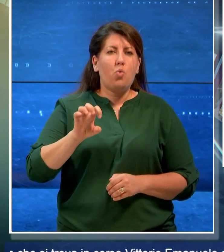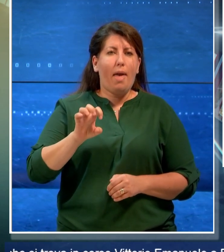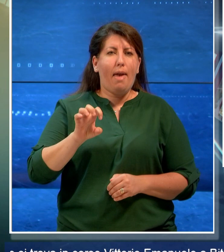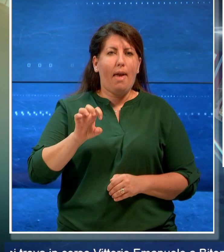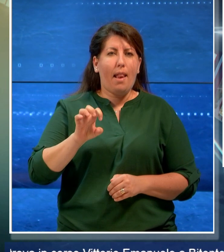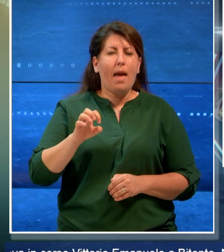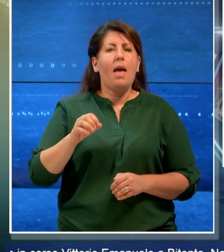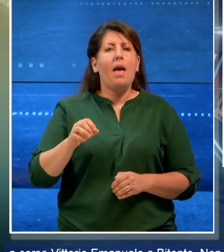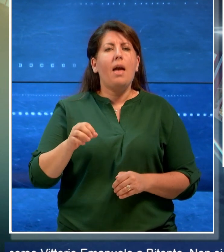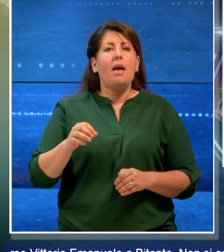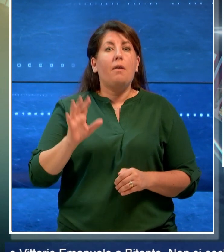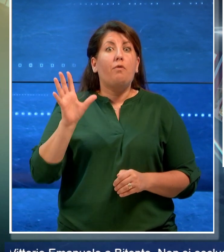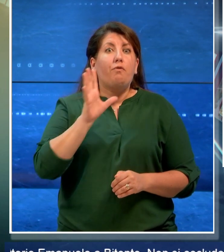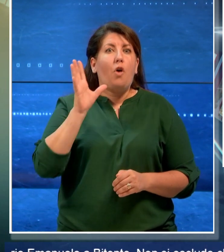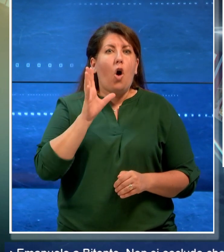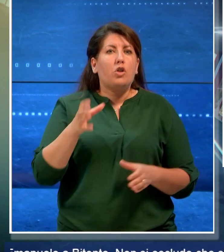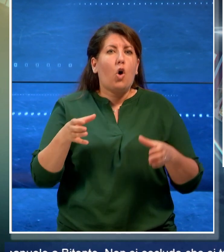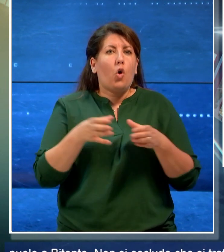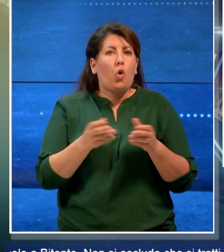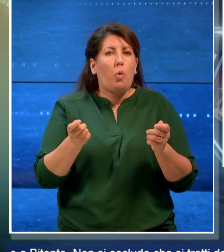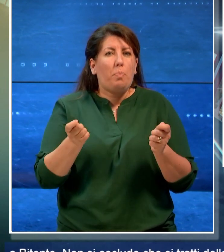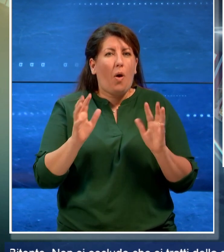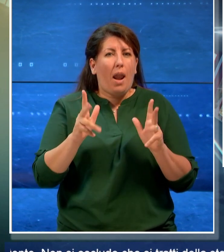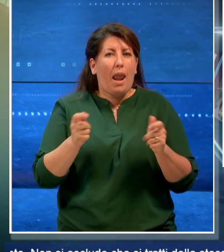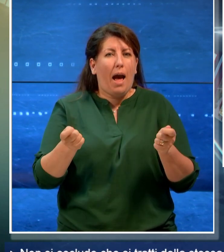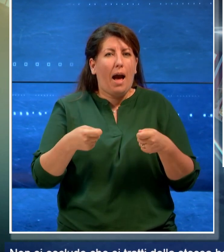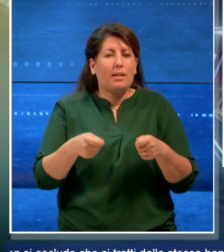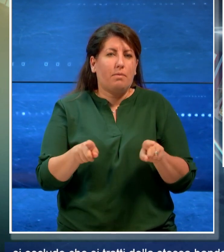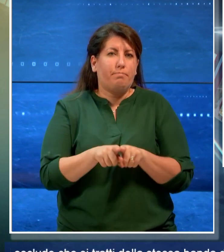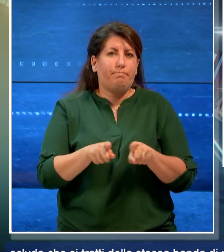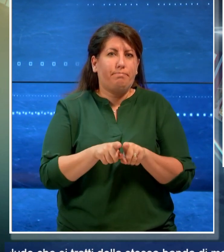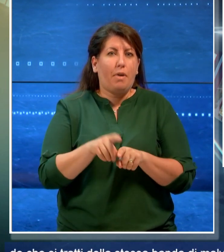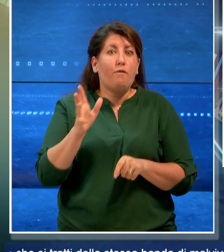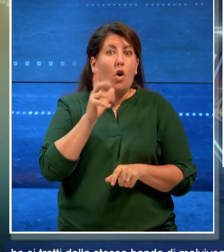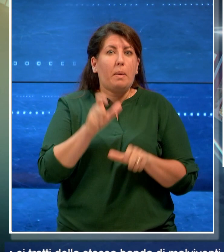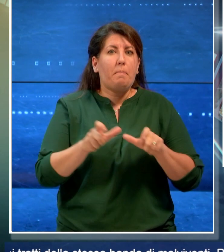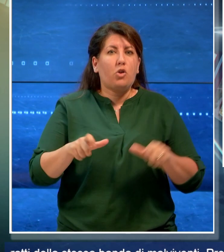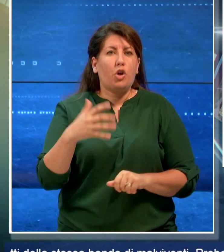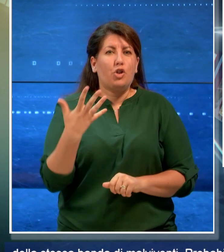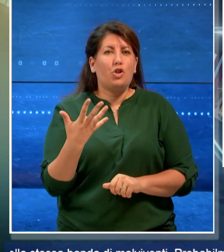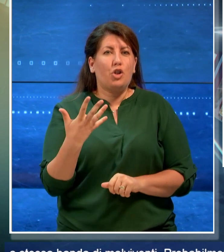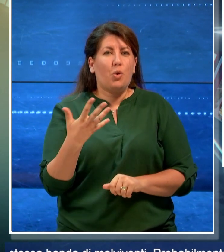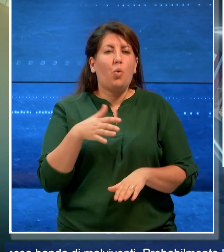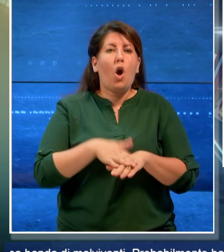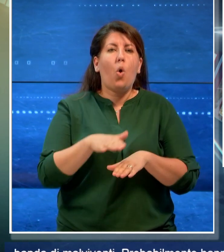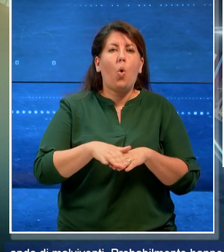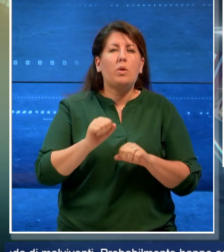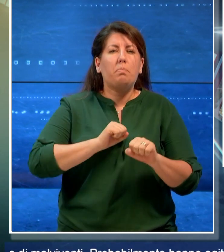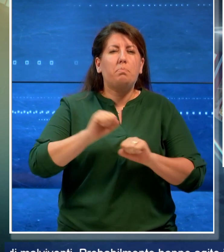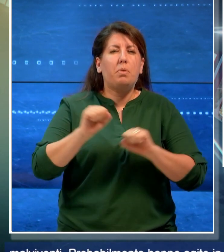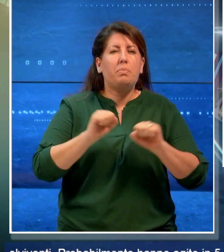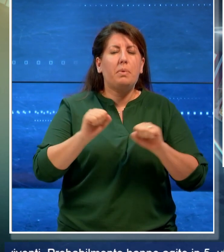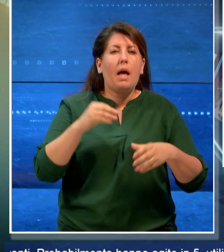banda di malviventi. Probabilmente hanno agito in cinque utilizzando materiale esplosivo all'interno dell